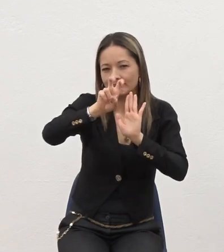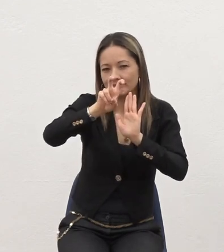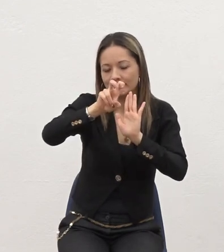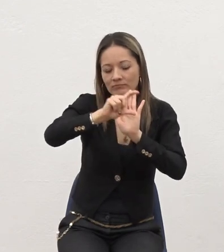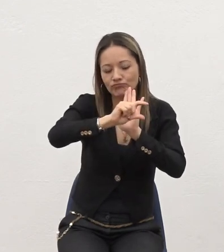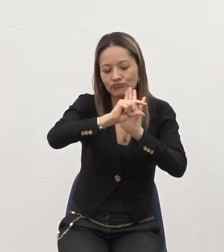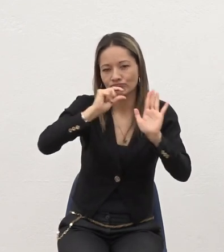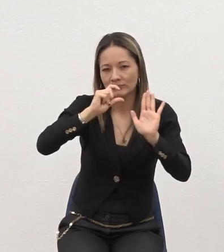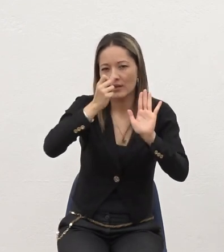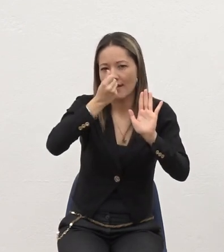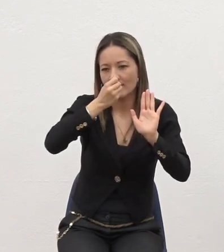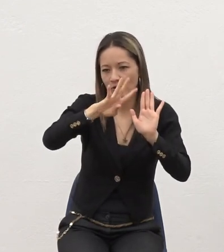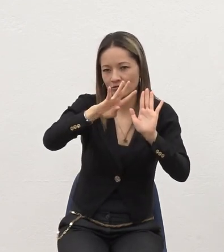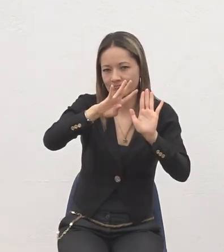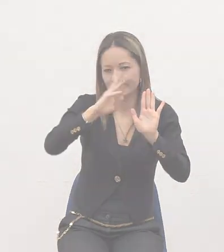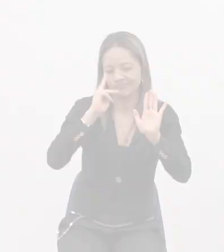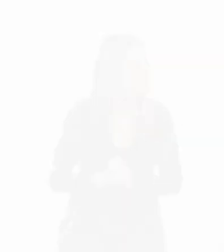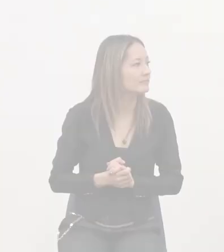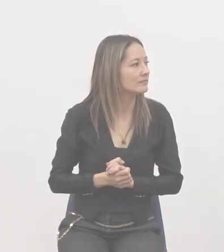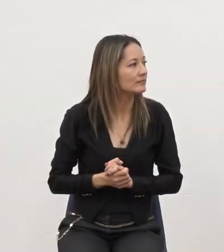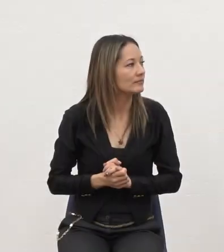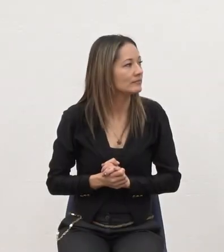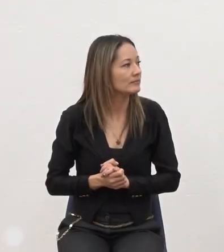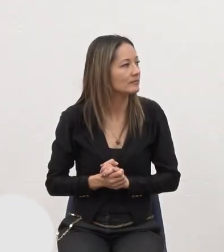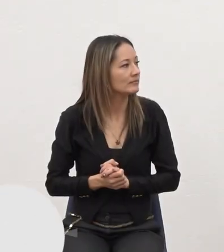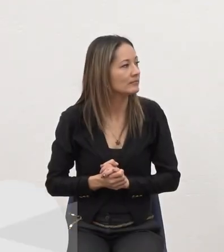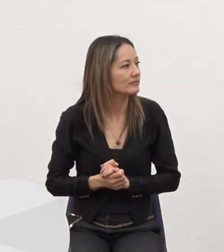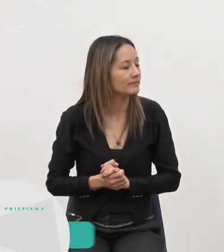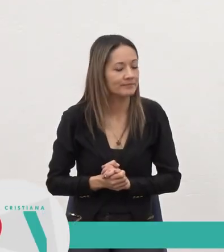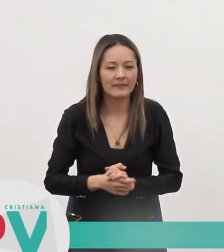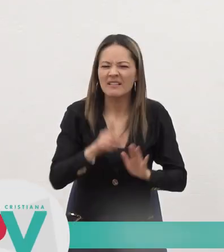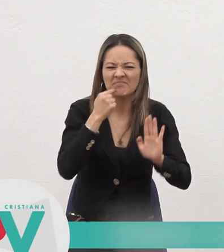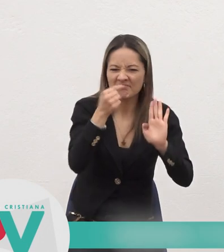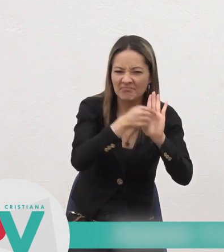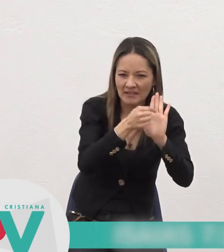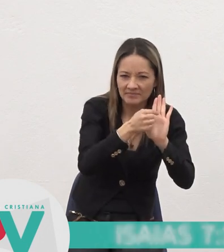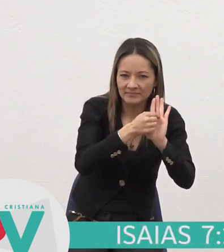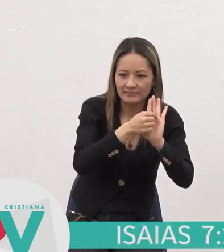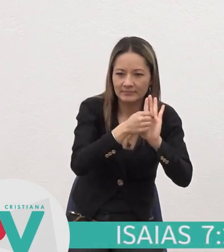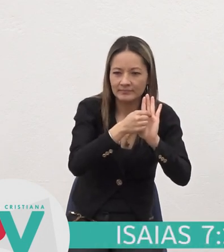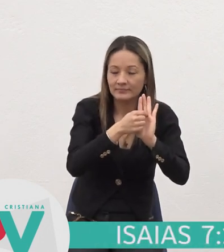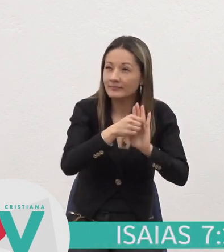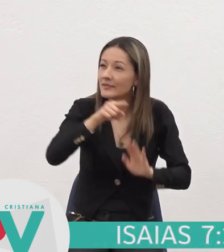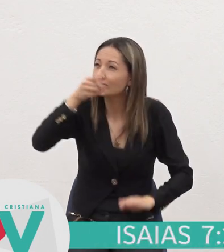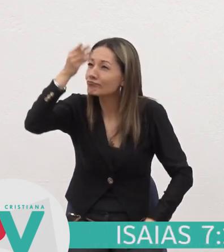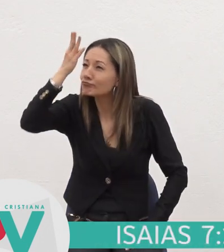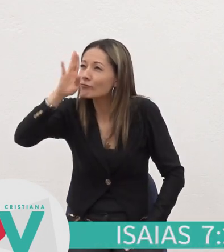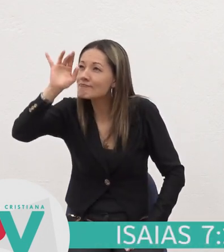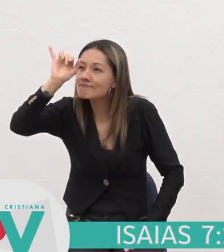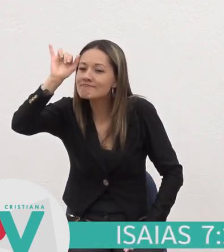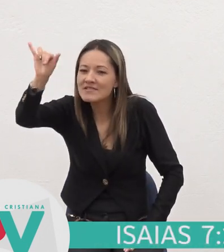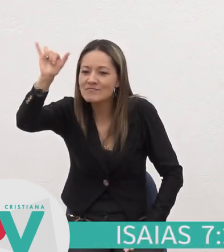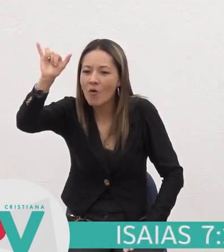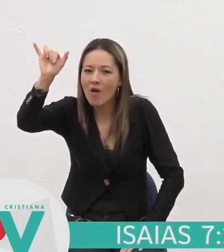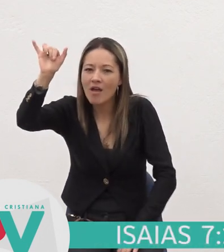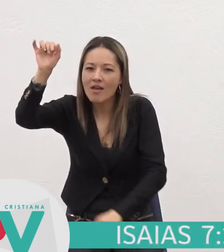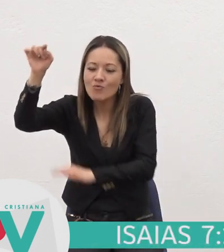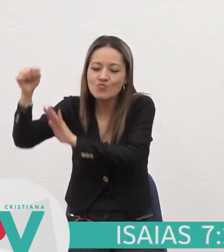14 Dice Por tanto El Señor Mismo Os dará Señal He